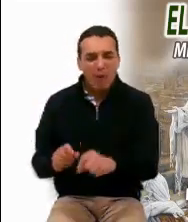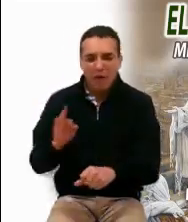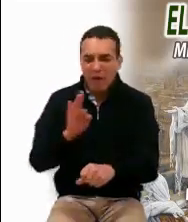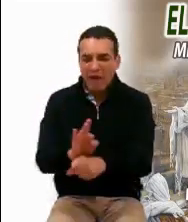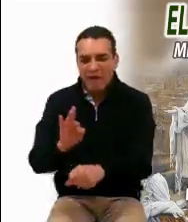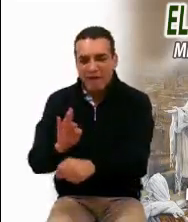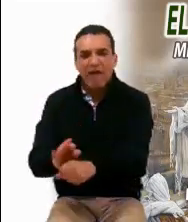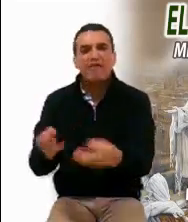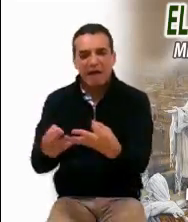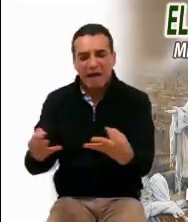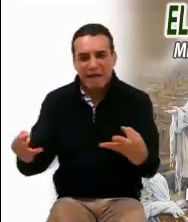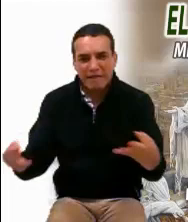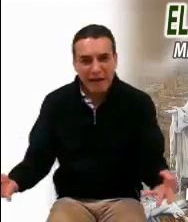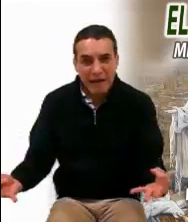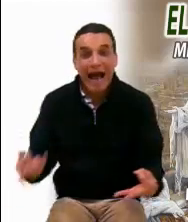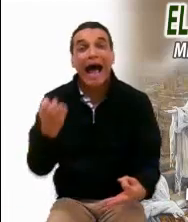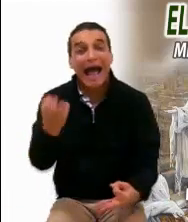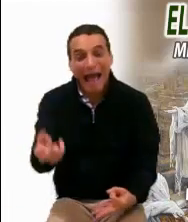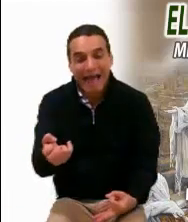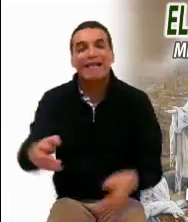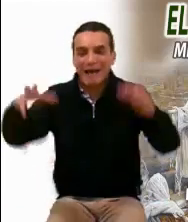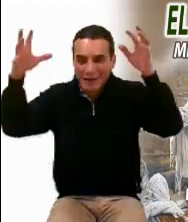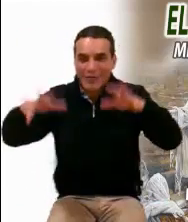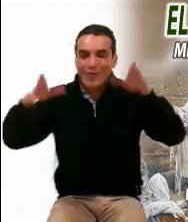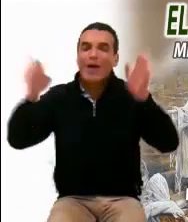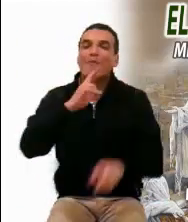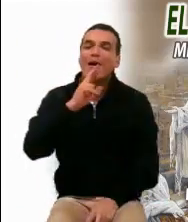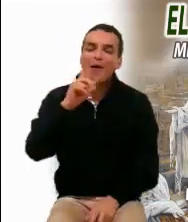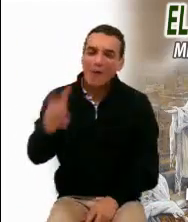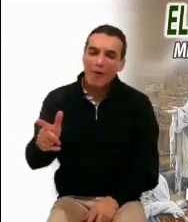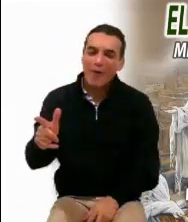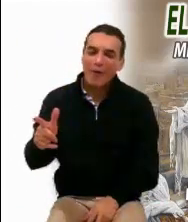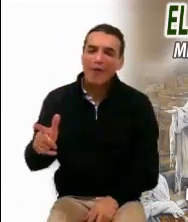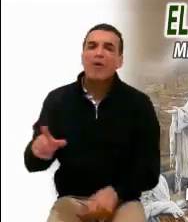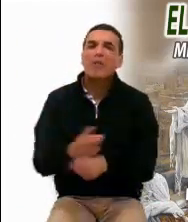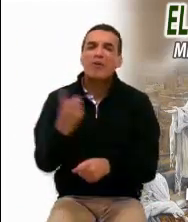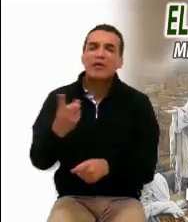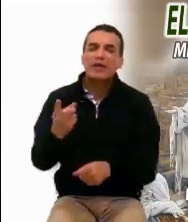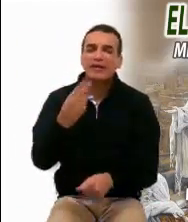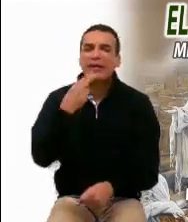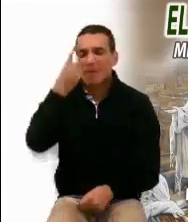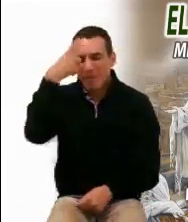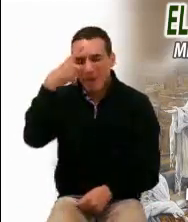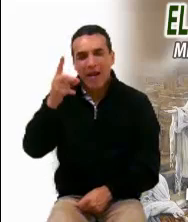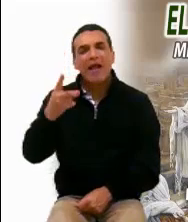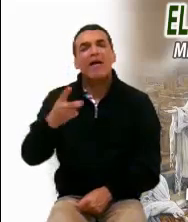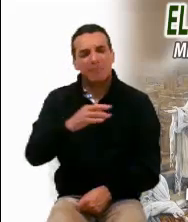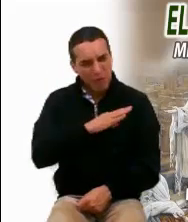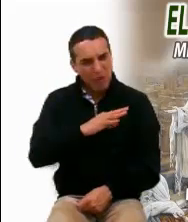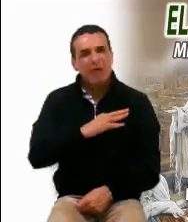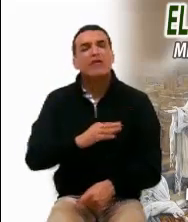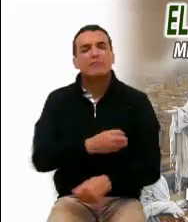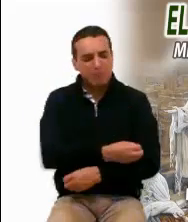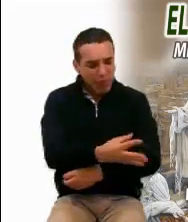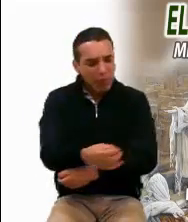invadiendo sin destruir. Esas son las lluvias mejores, las que dan el tiempo para sembrar, para